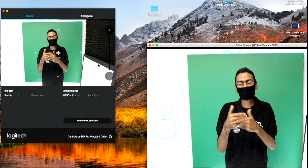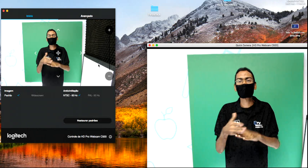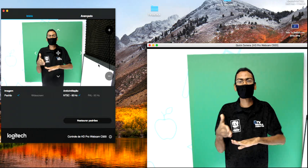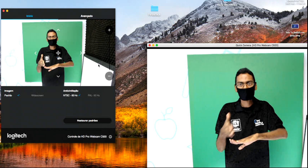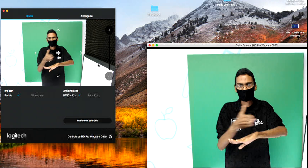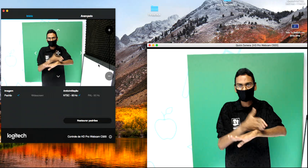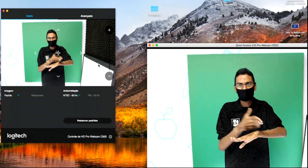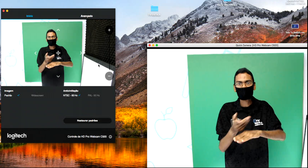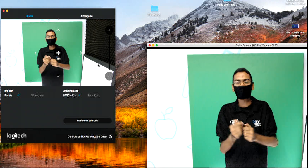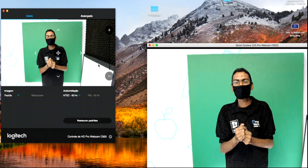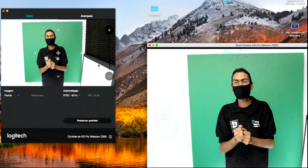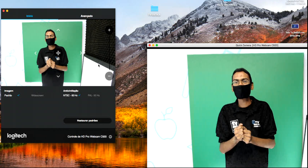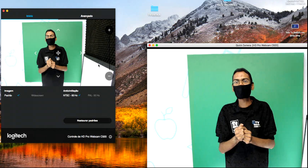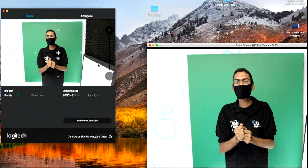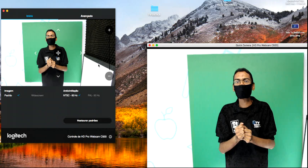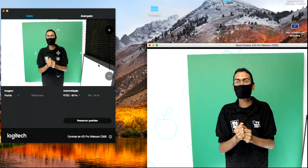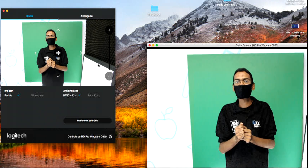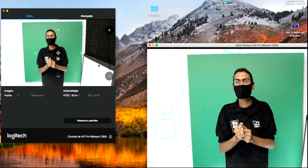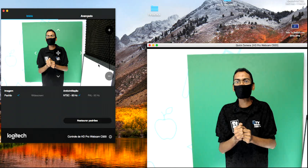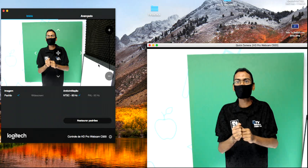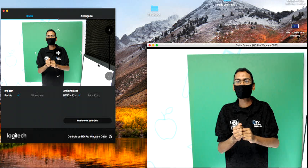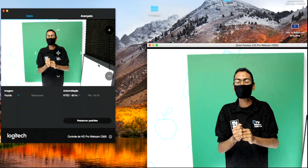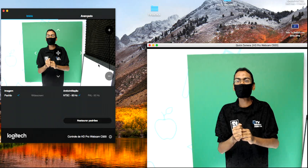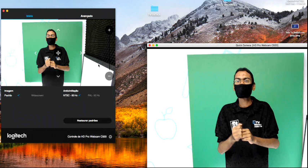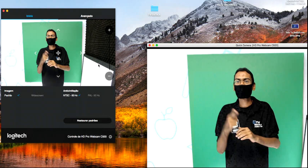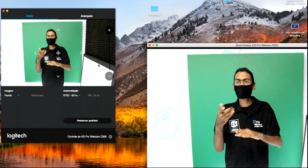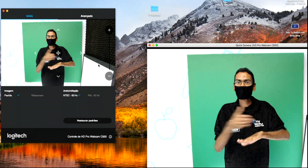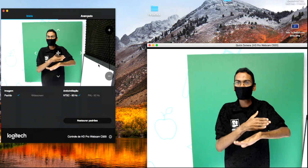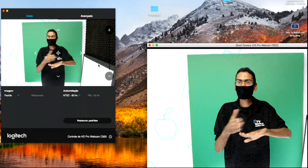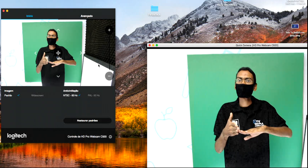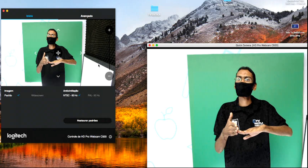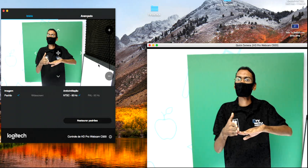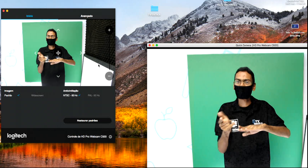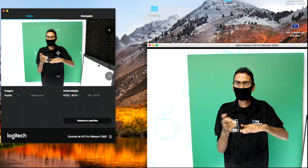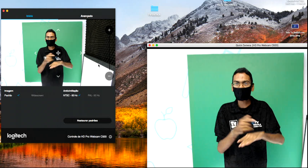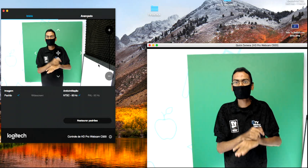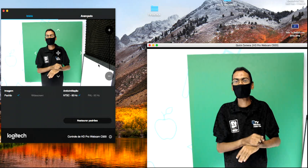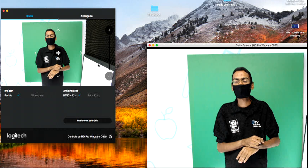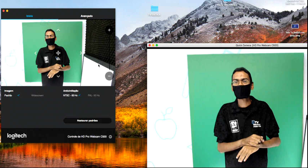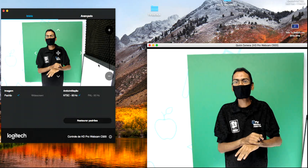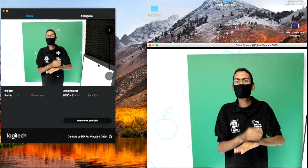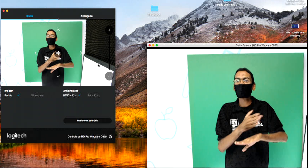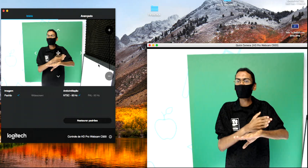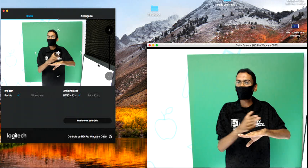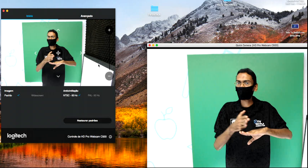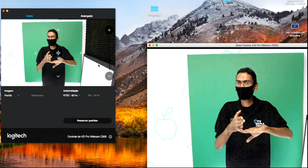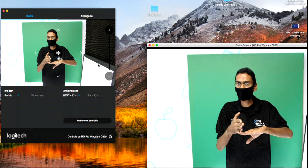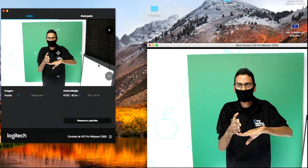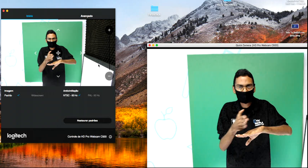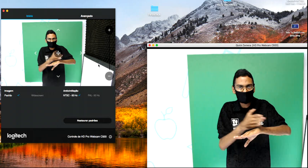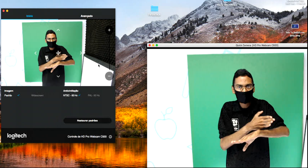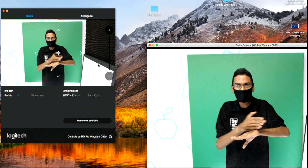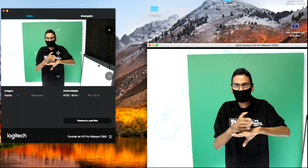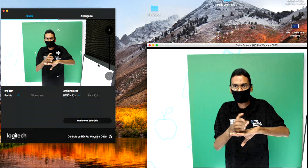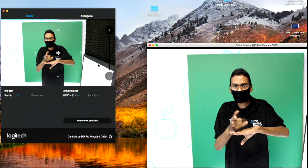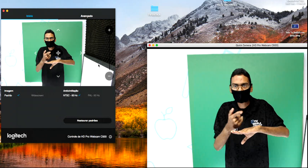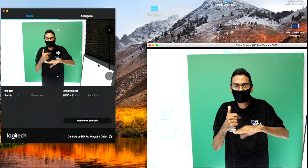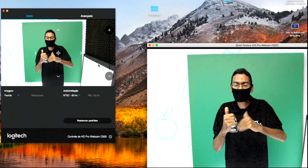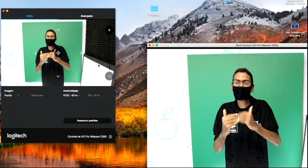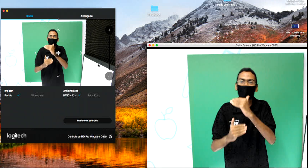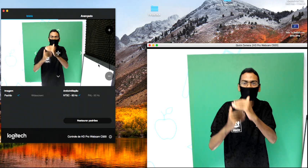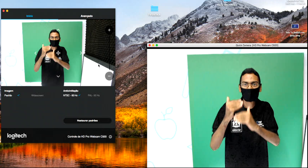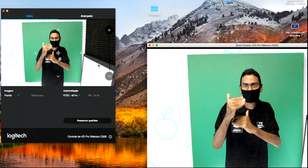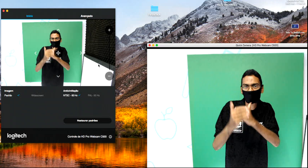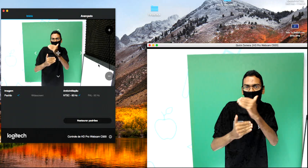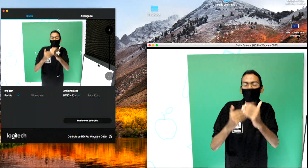Idade Contemporânea No aspecto cultural, a Idade Moderna caracterizou-se por uma produção muito